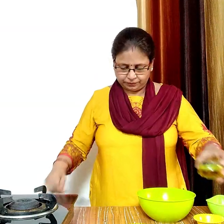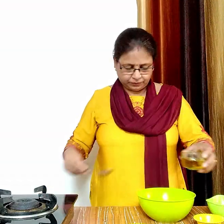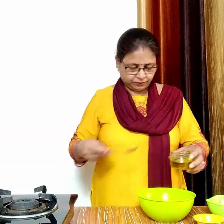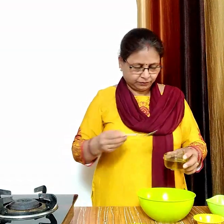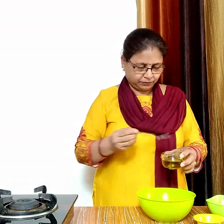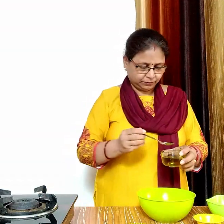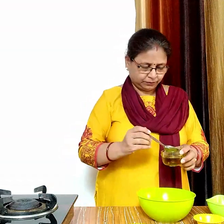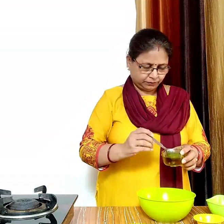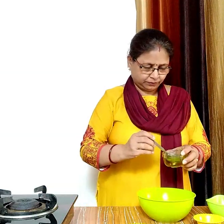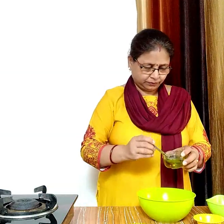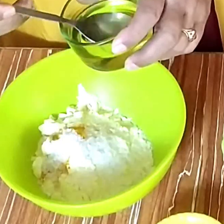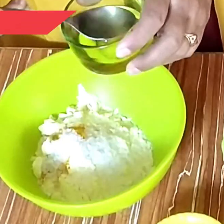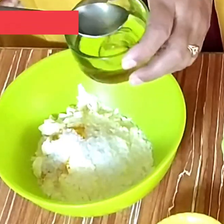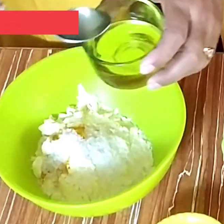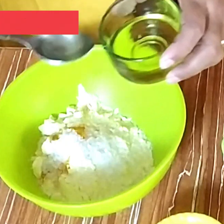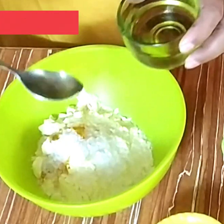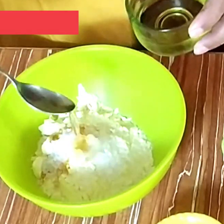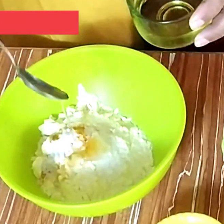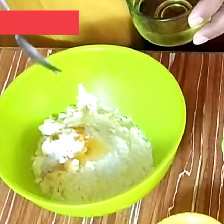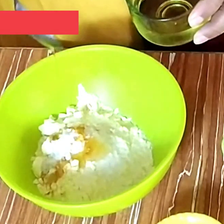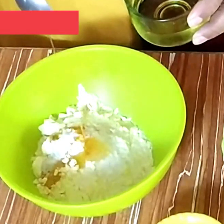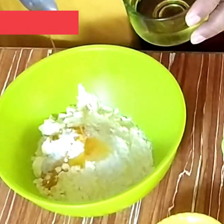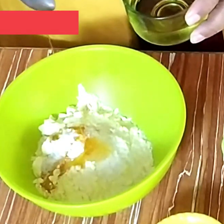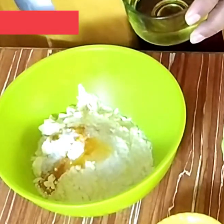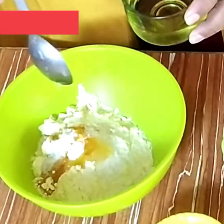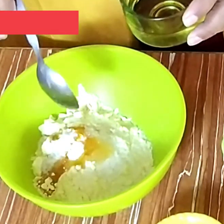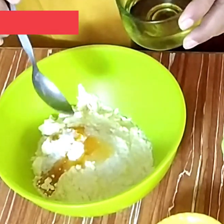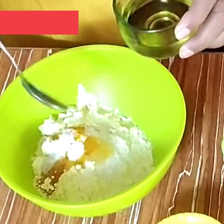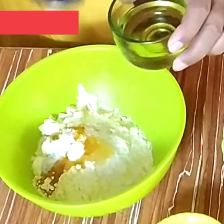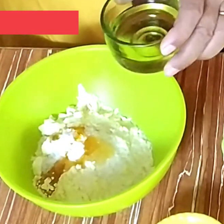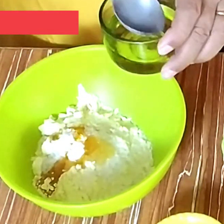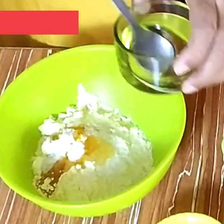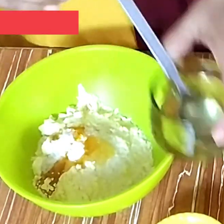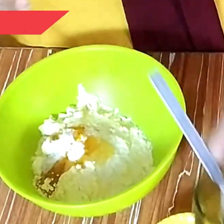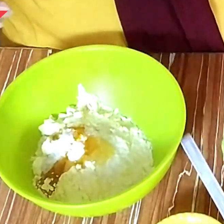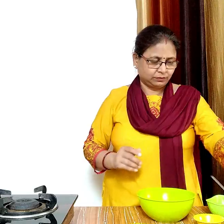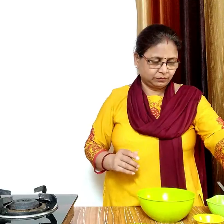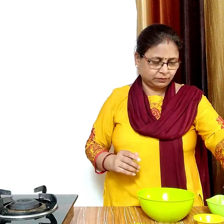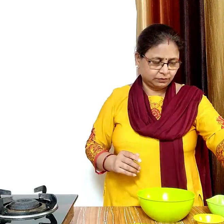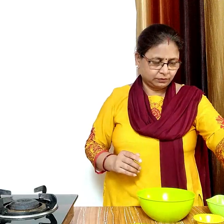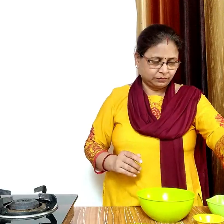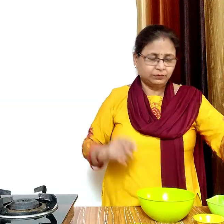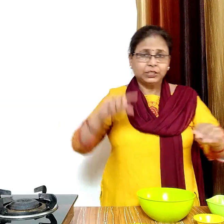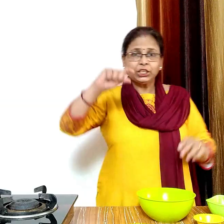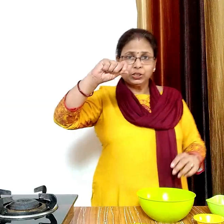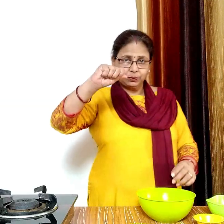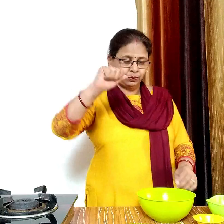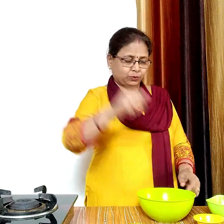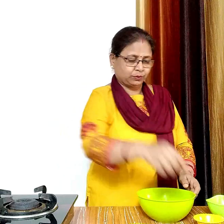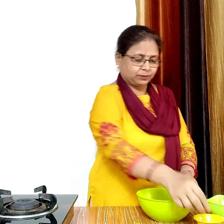और एक चम्मच